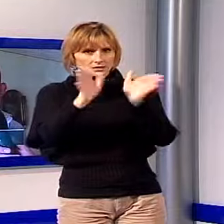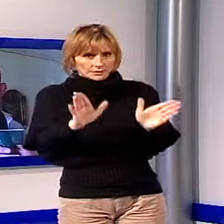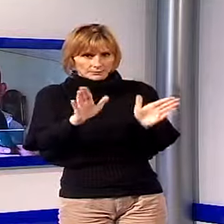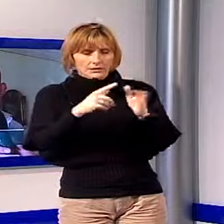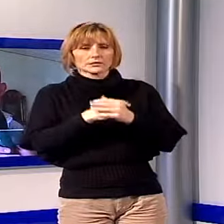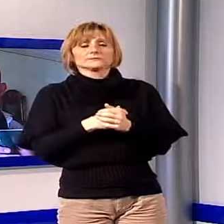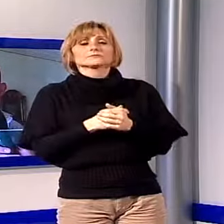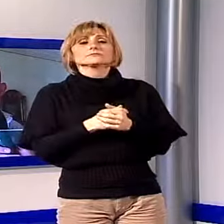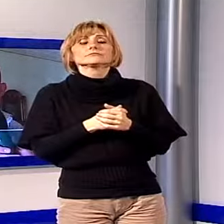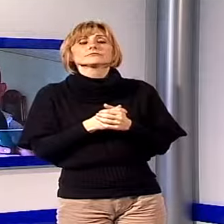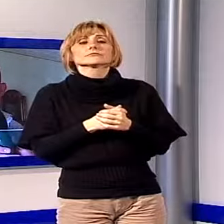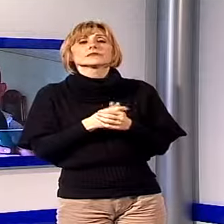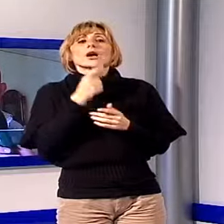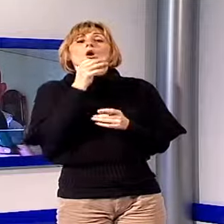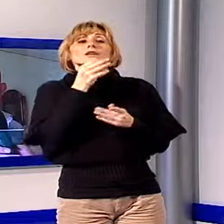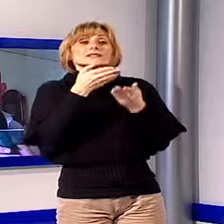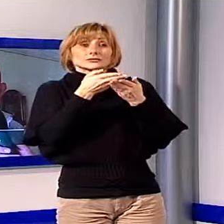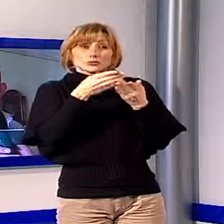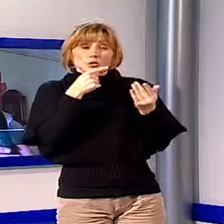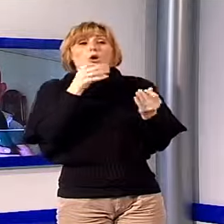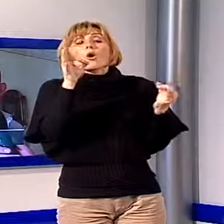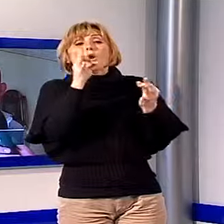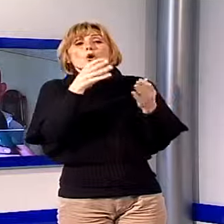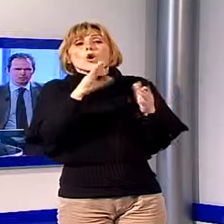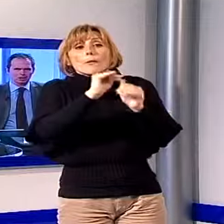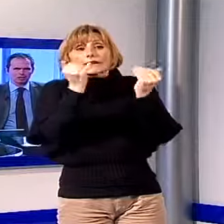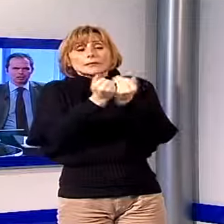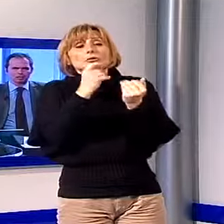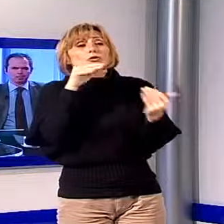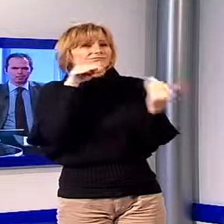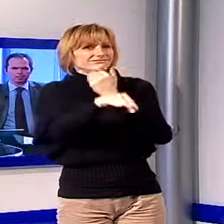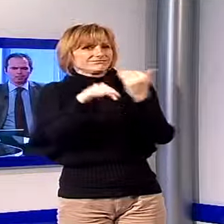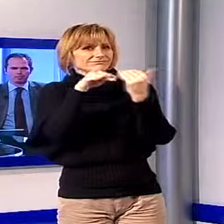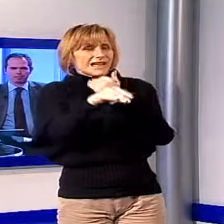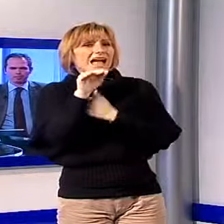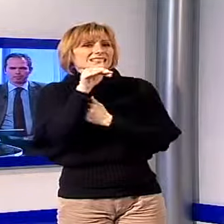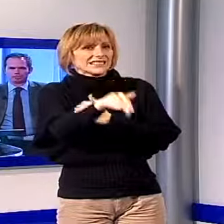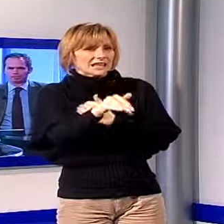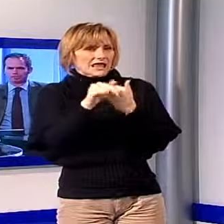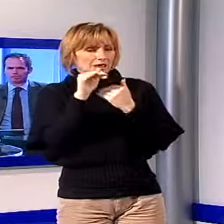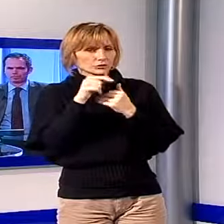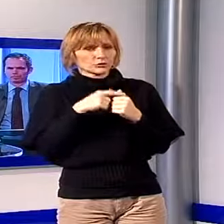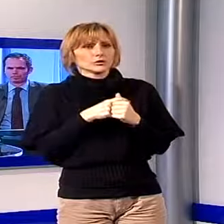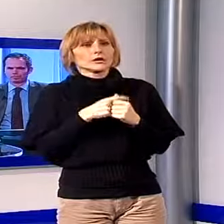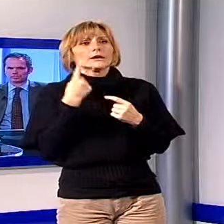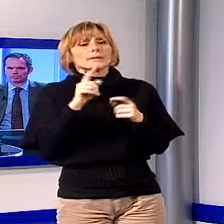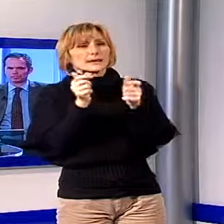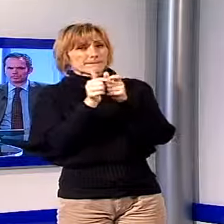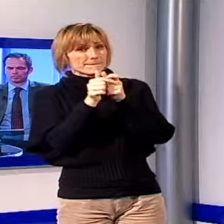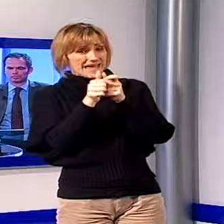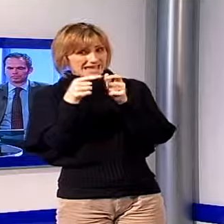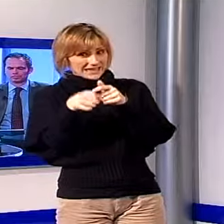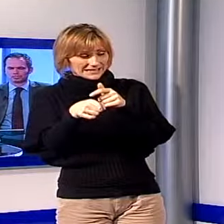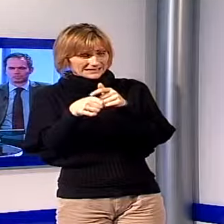completamente con il doppio senso di sicurezza. Per quel che riguarda la parte alta del Paese, al